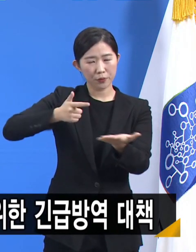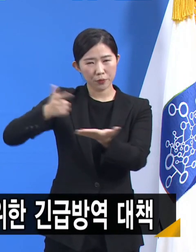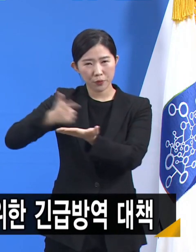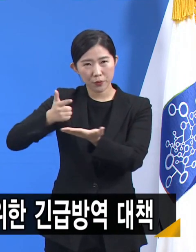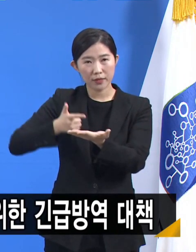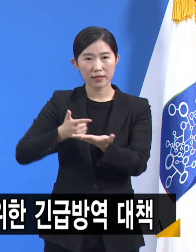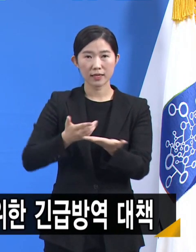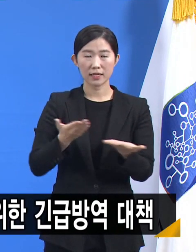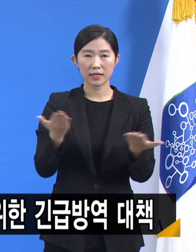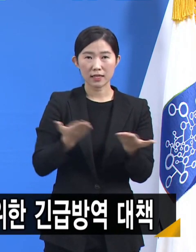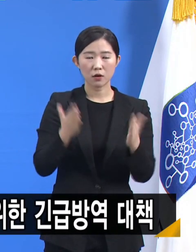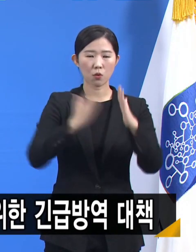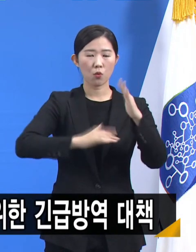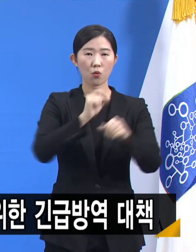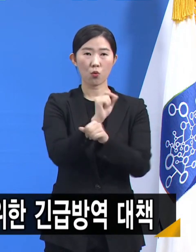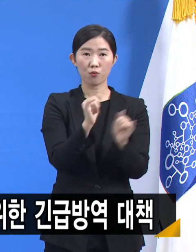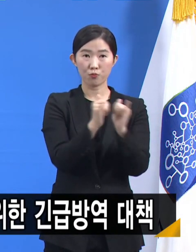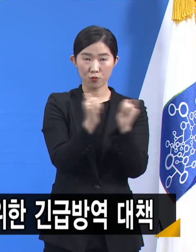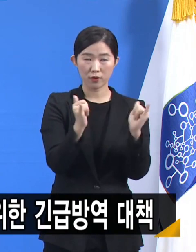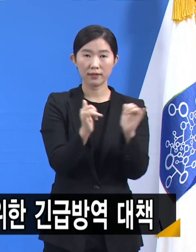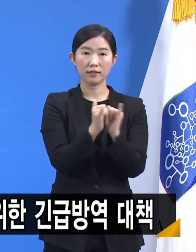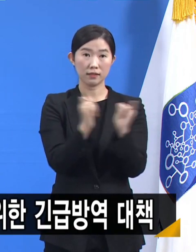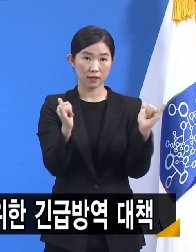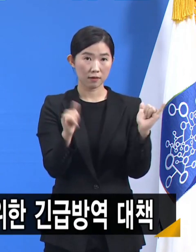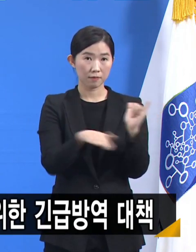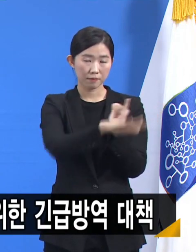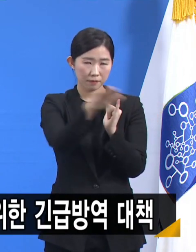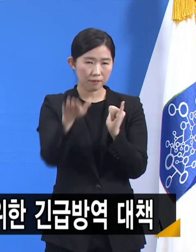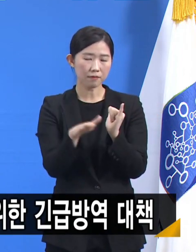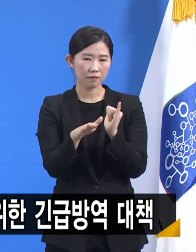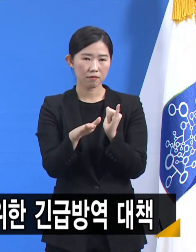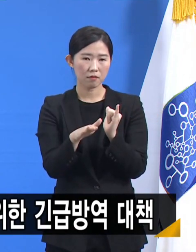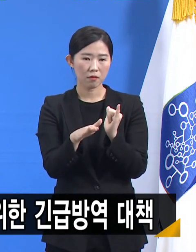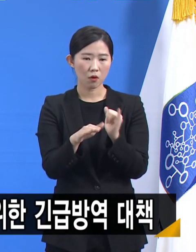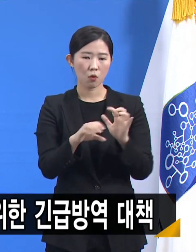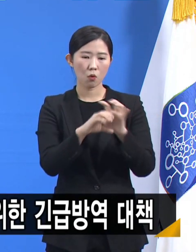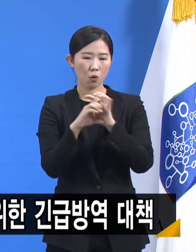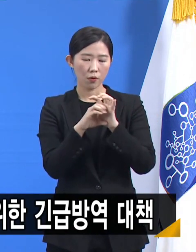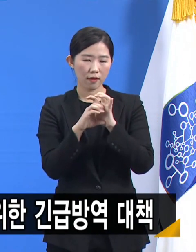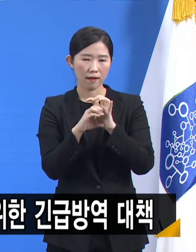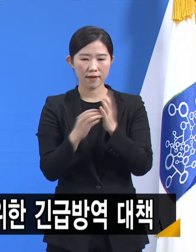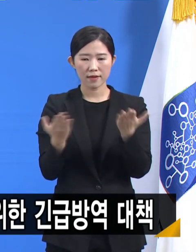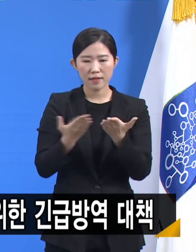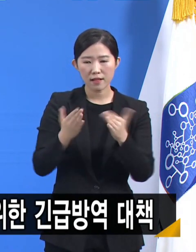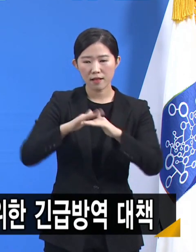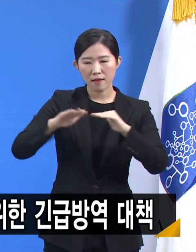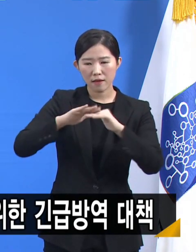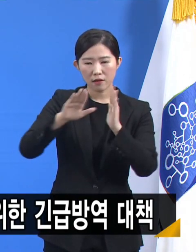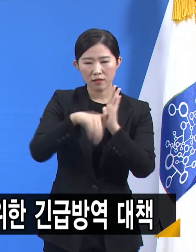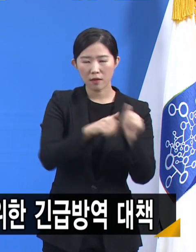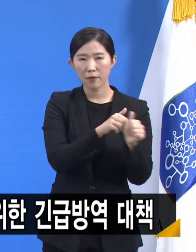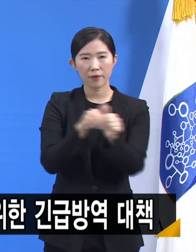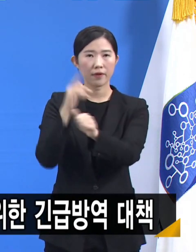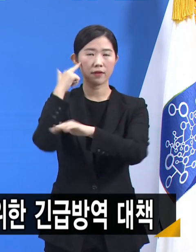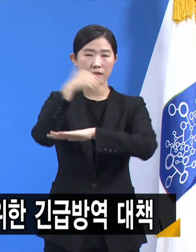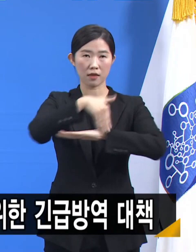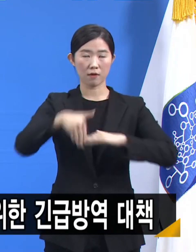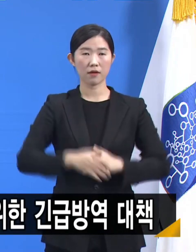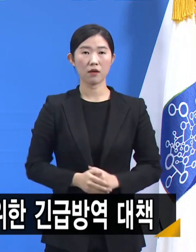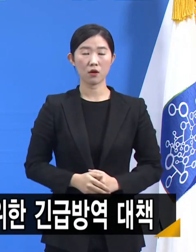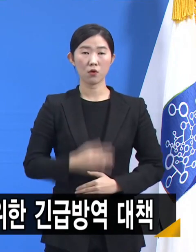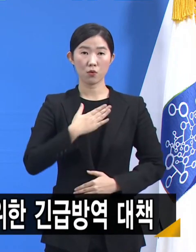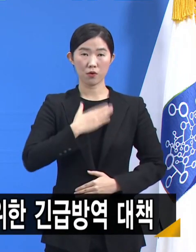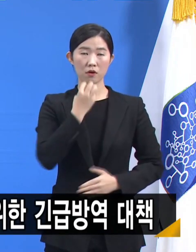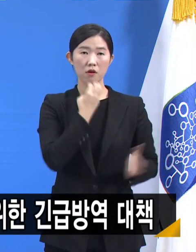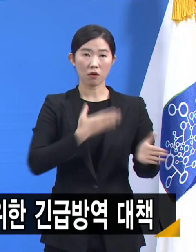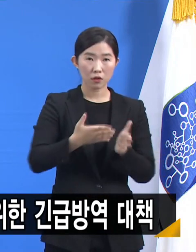코로나19 방역일선에 투입합니다. 민간 의료인력과는 별도로 경기도는 간호사